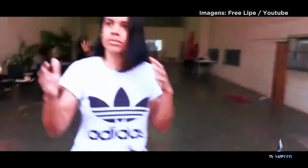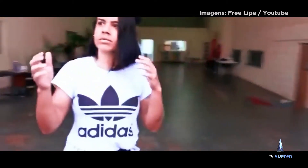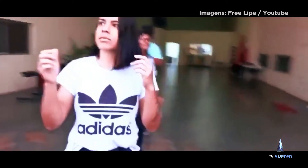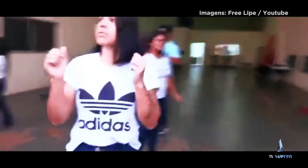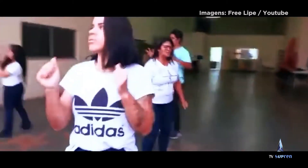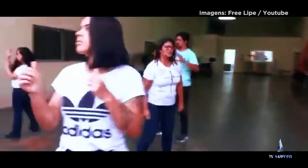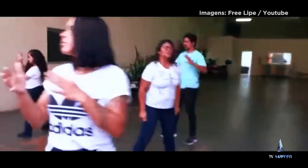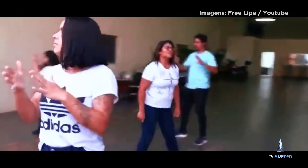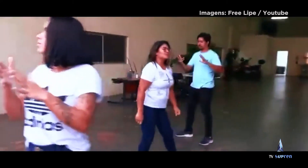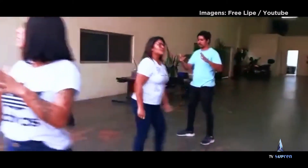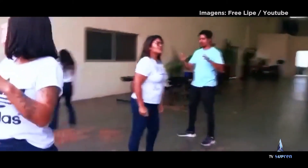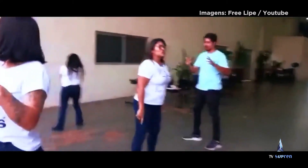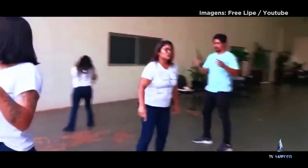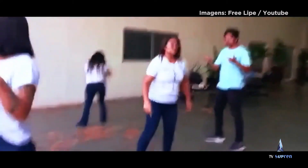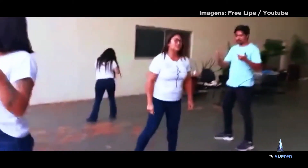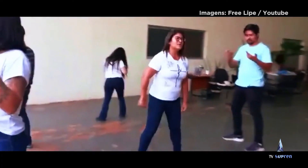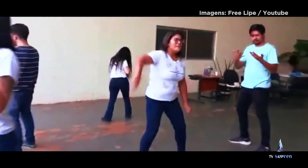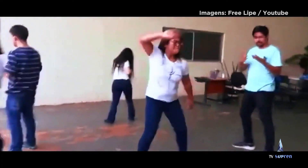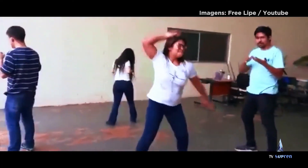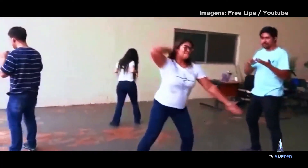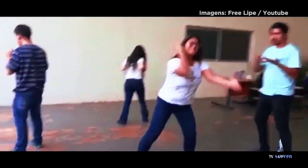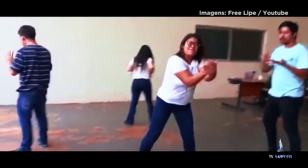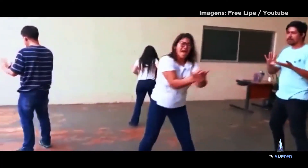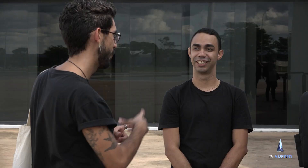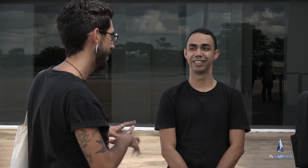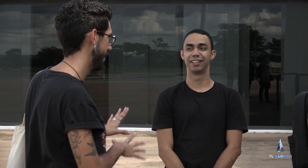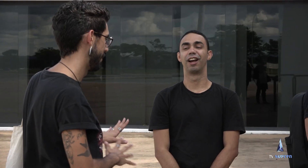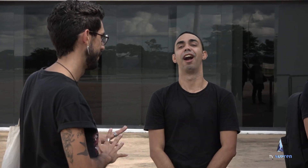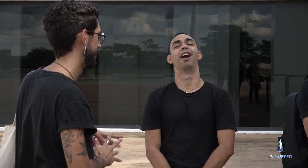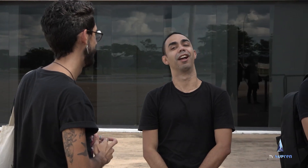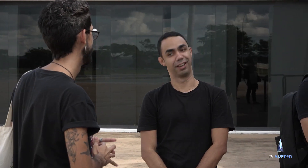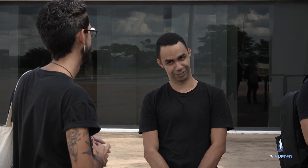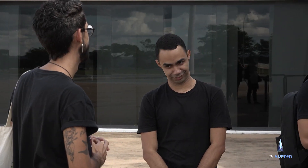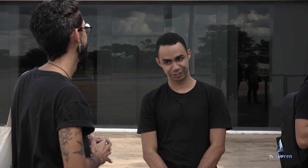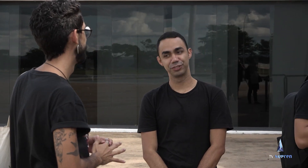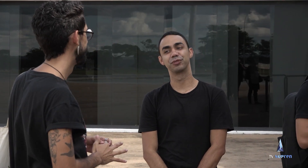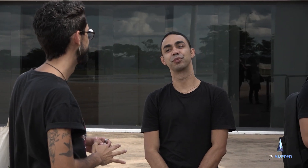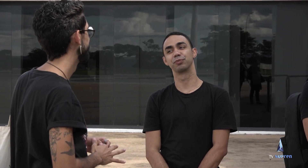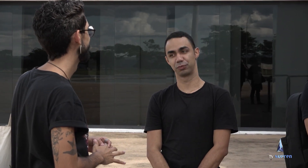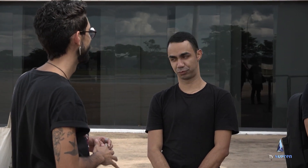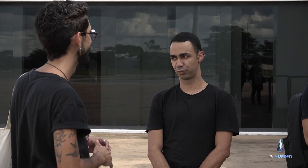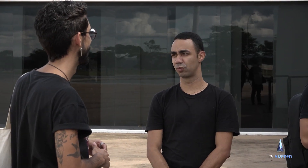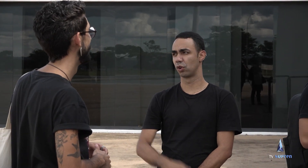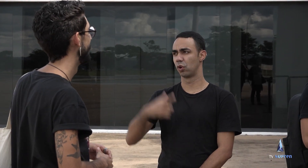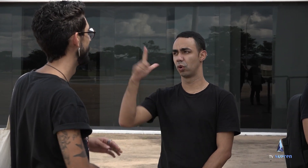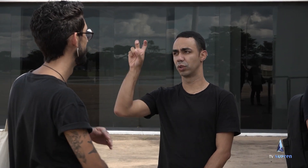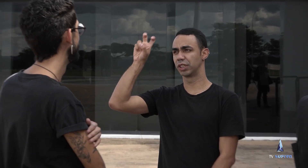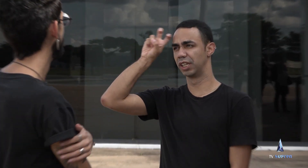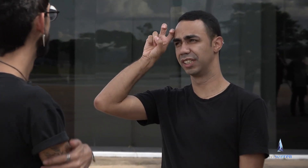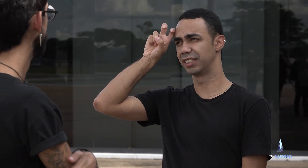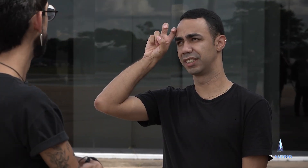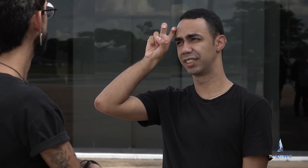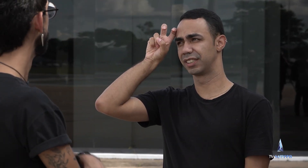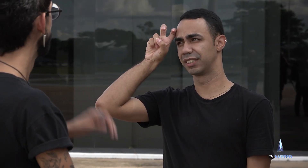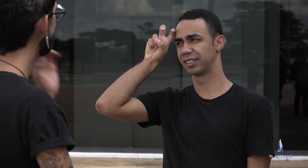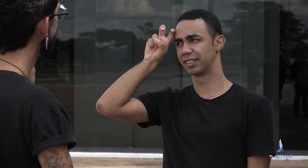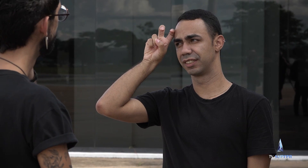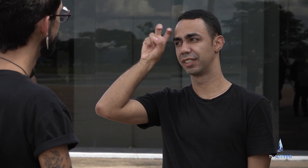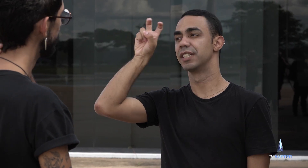vídeos de dança, performance e curta-metragem. Felipe Lond e Diego Silva têm como principal inspiração as divas